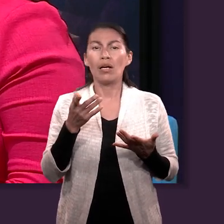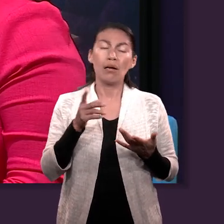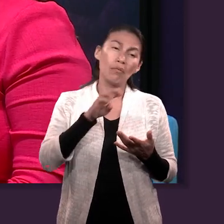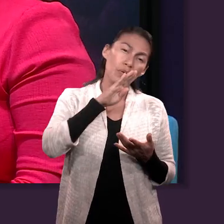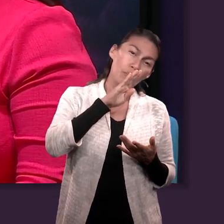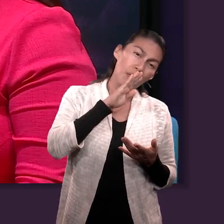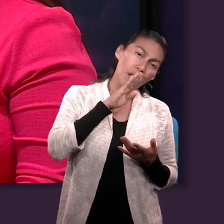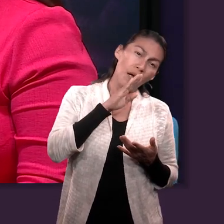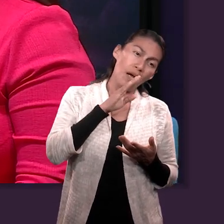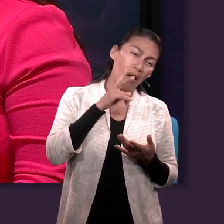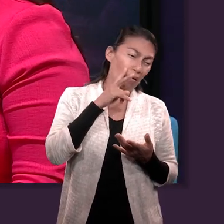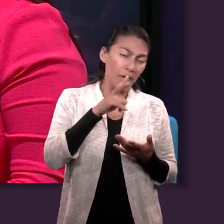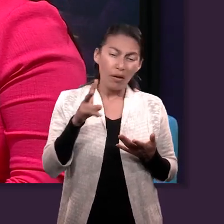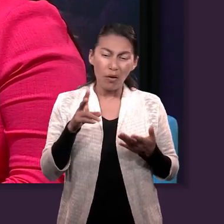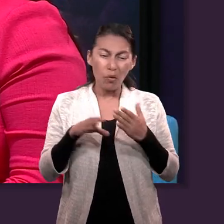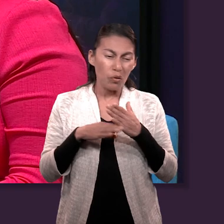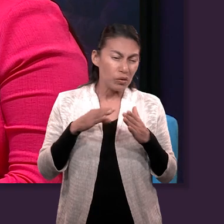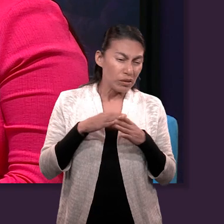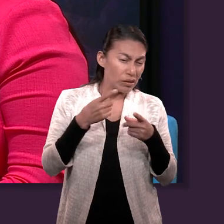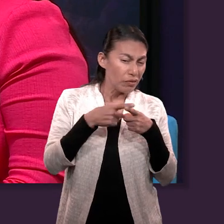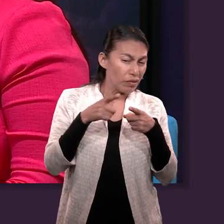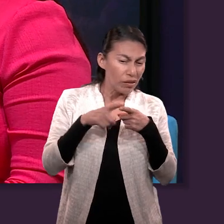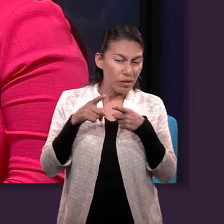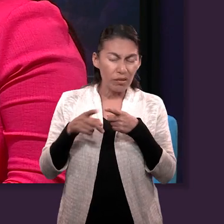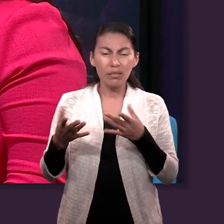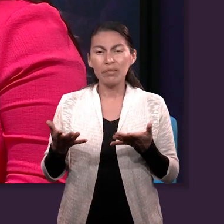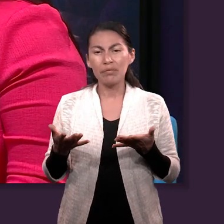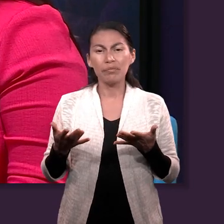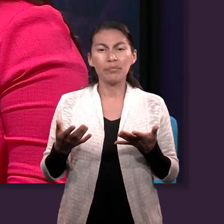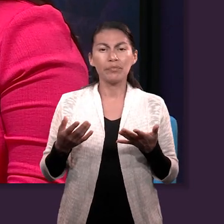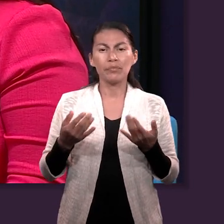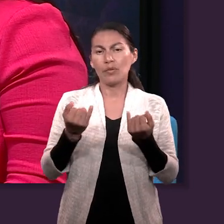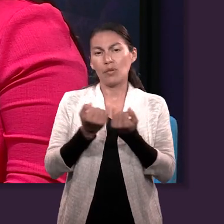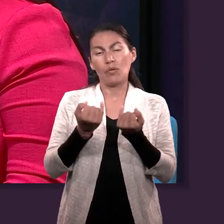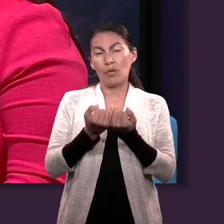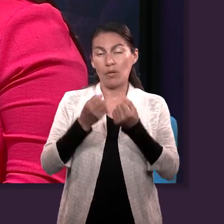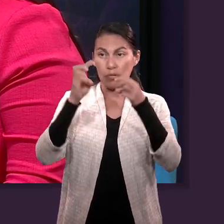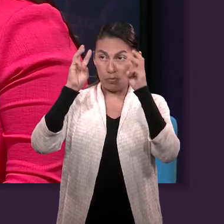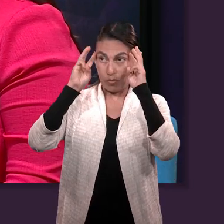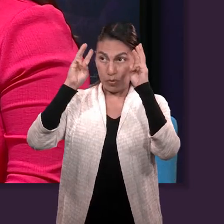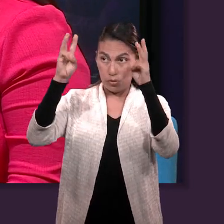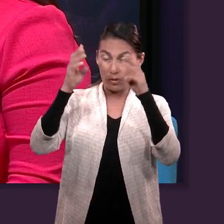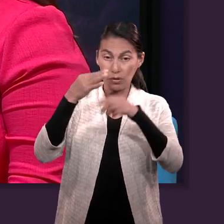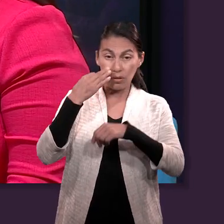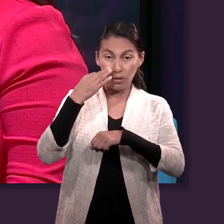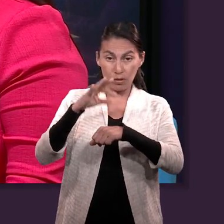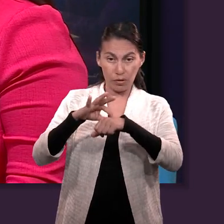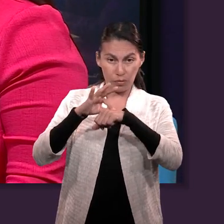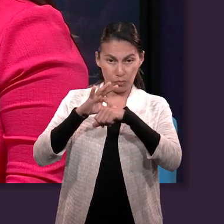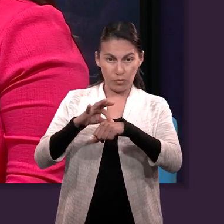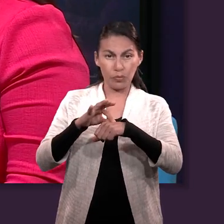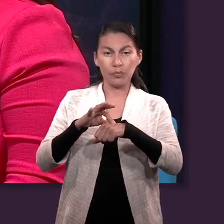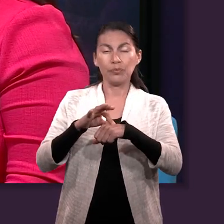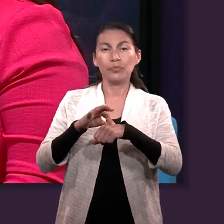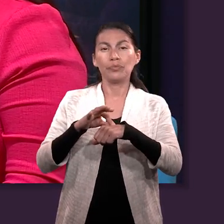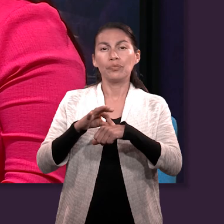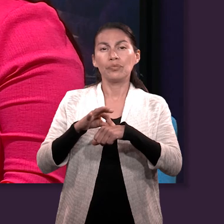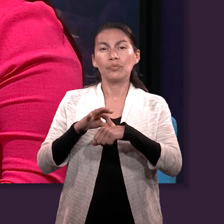distintas formas. Yo creo que aquí entra, así como también Moisés, el testimonio. El testimonio es,